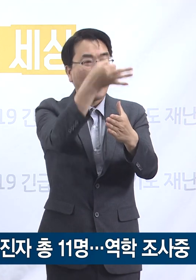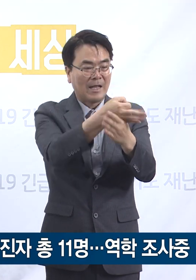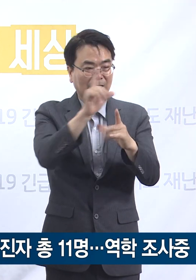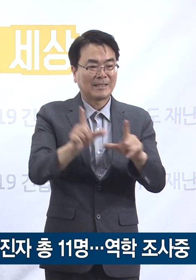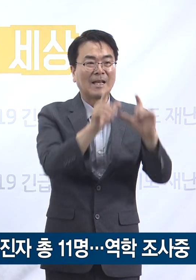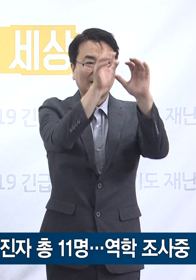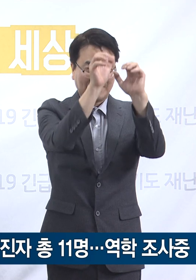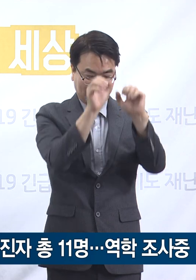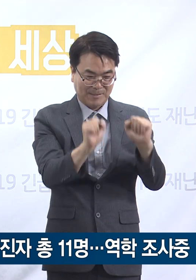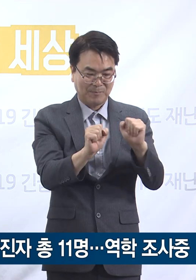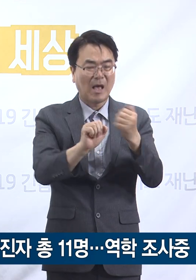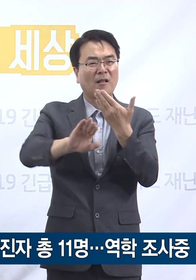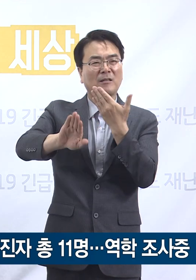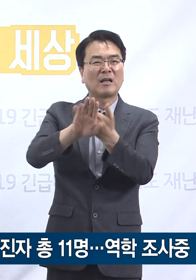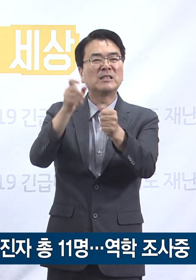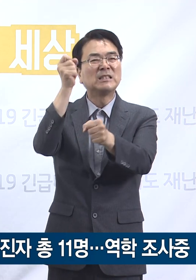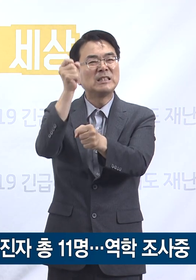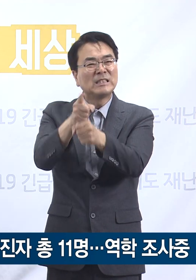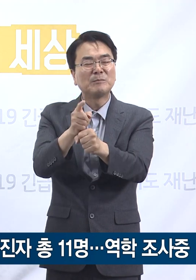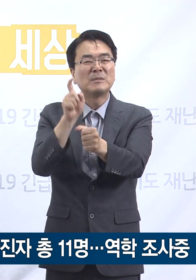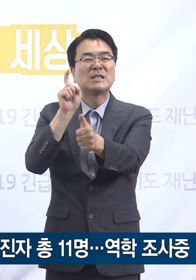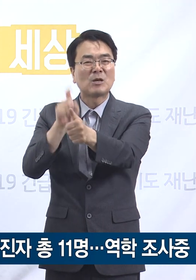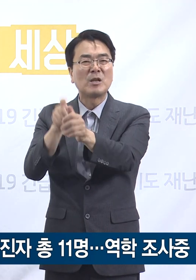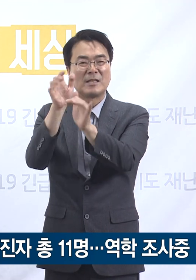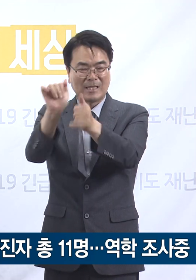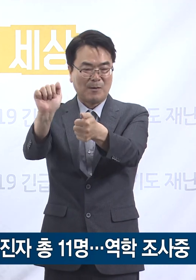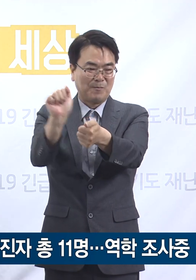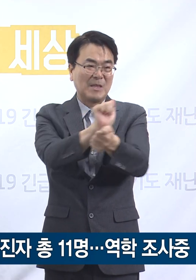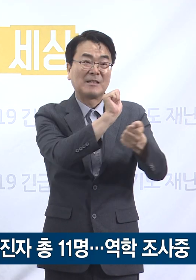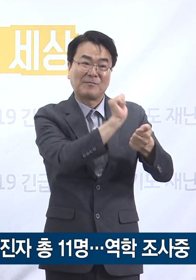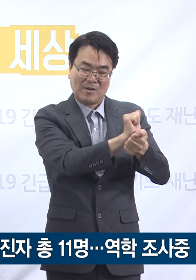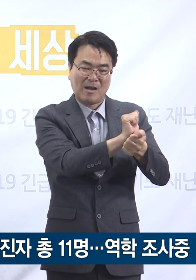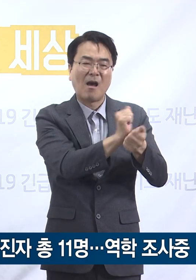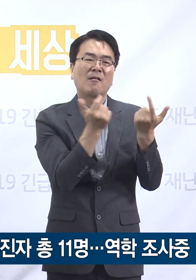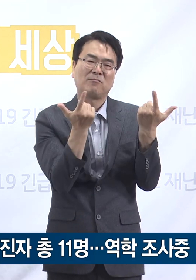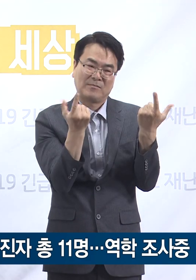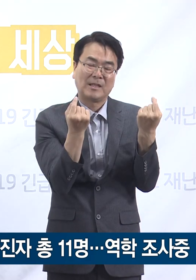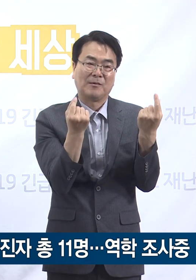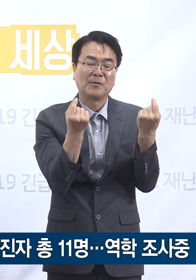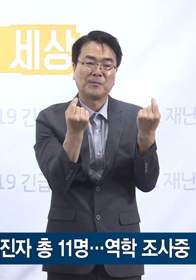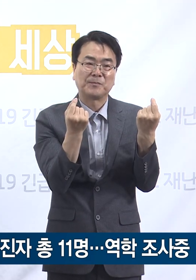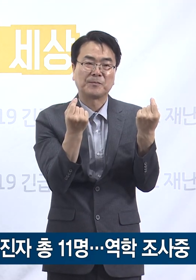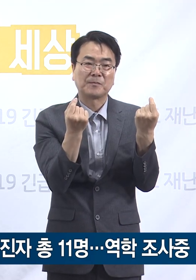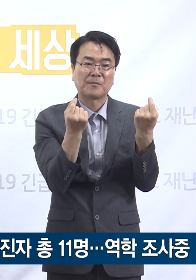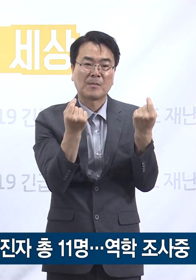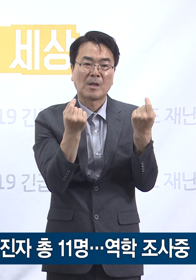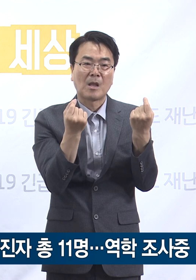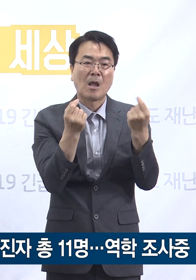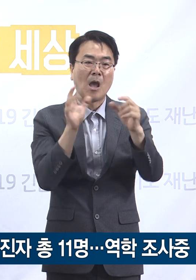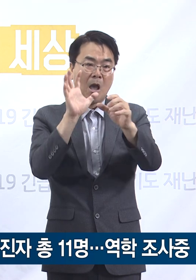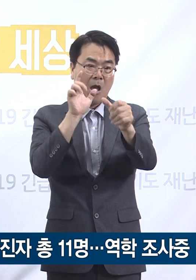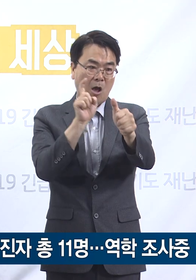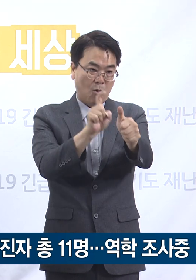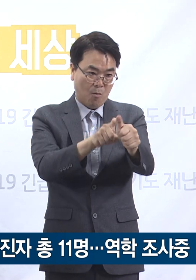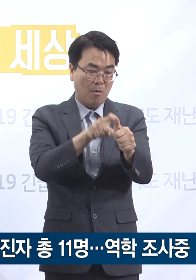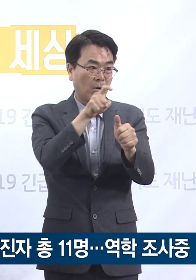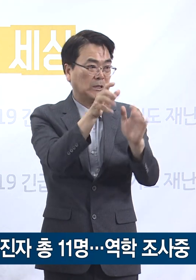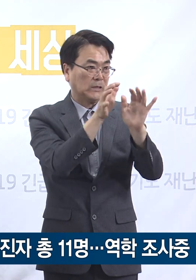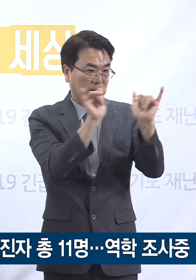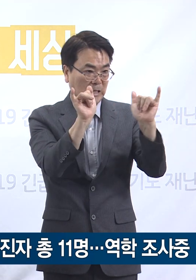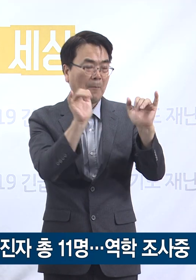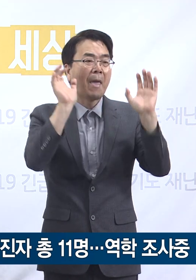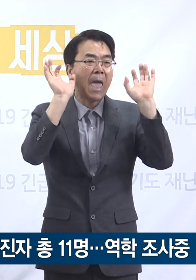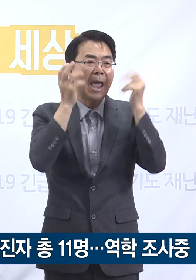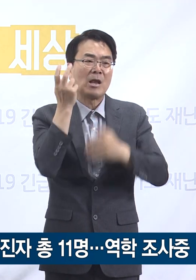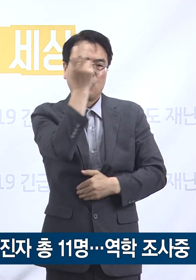기확진된 동일교회 교인과 접촉을 통해 감염된 것으로 추정하고 있으며 확진자가 베이비시터로 활동하고 있어서